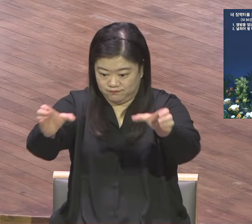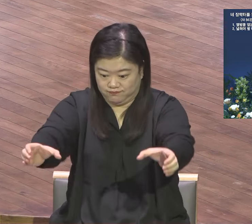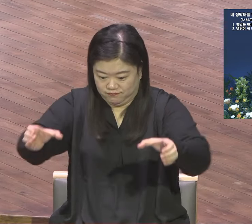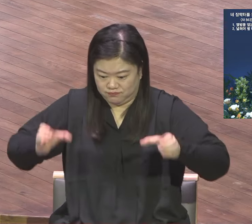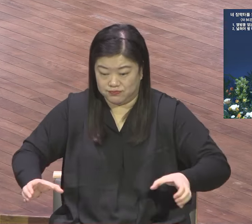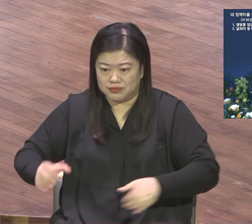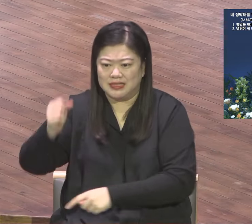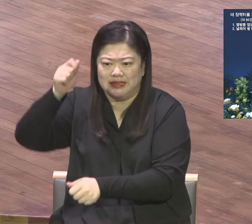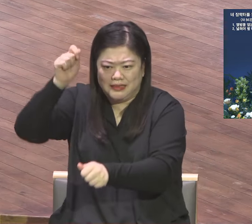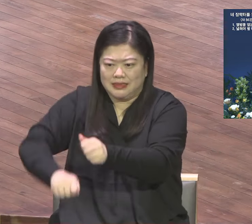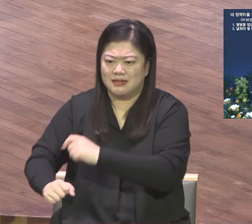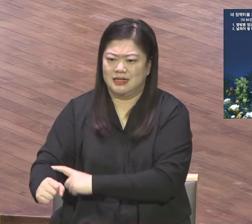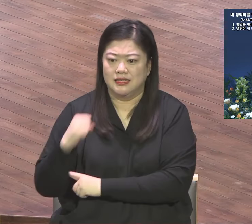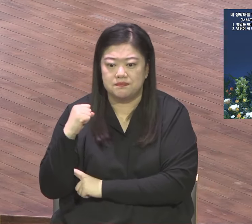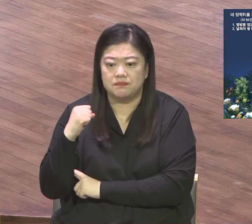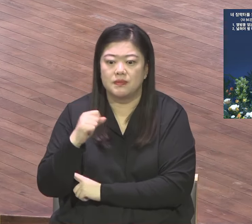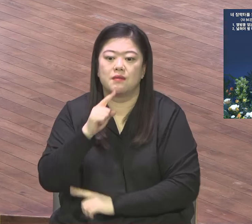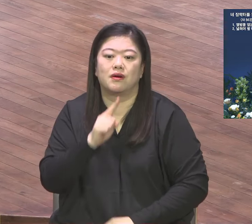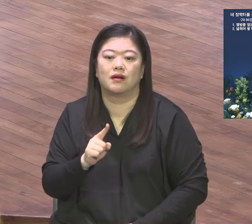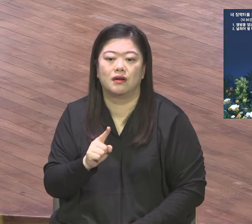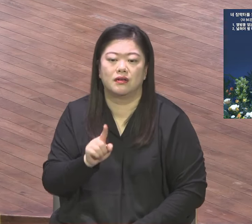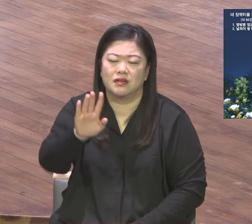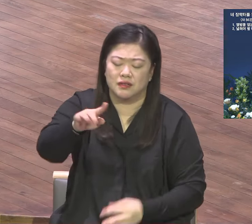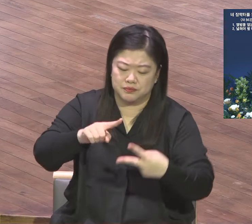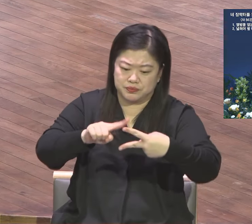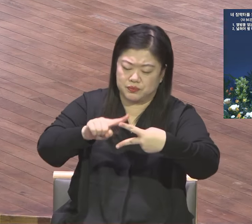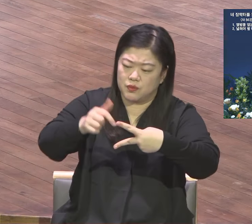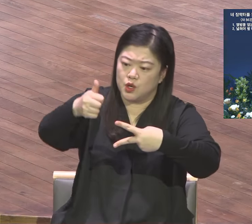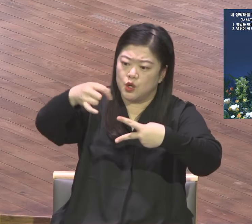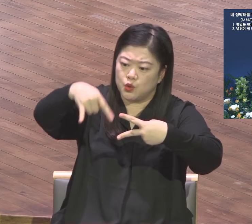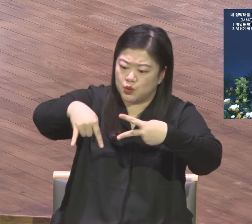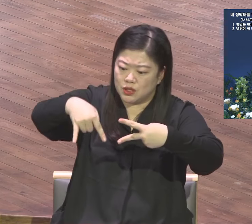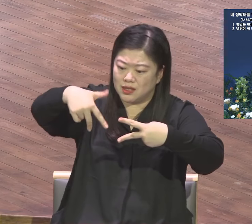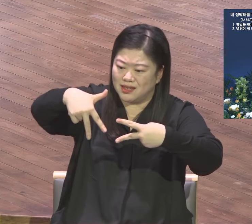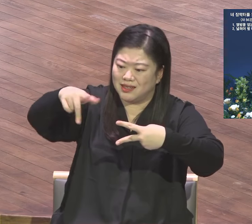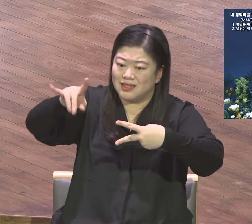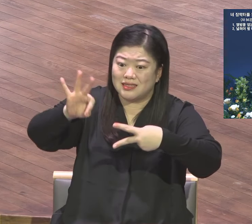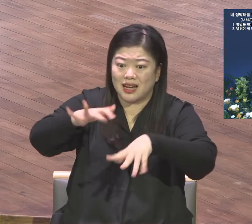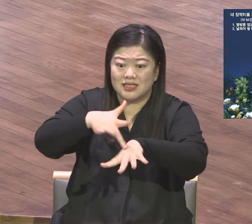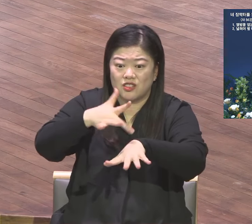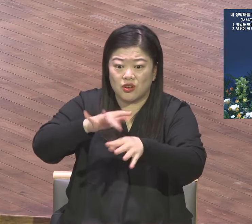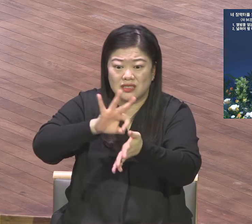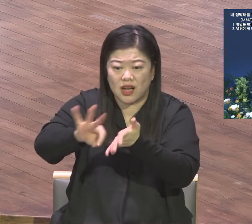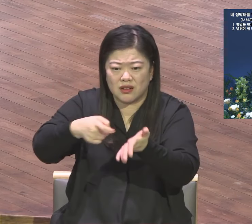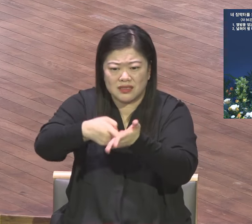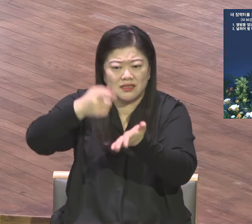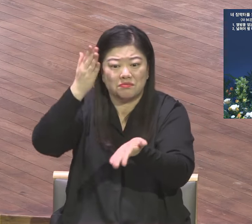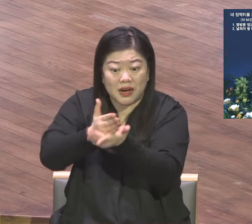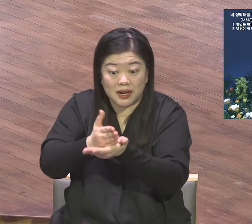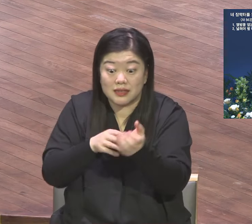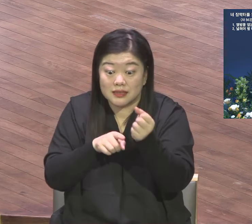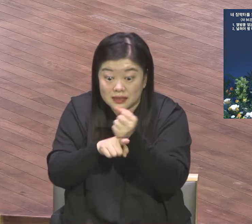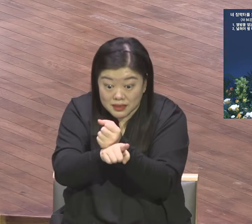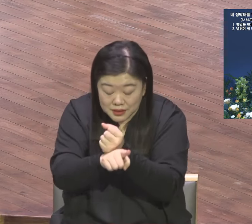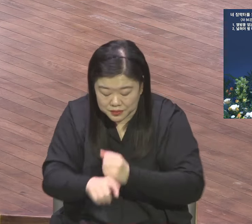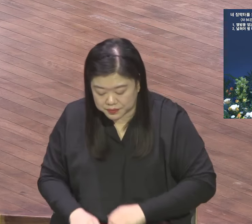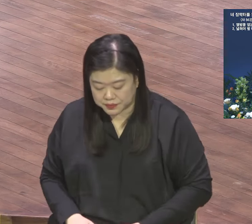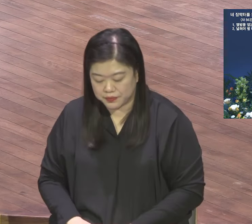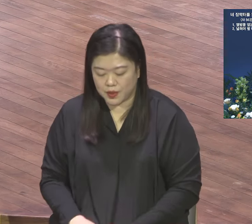너 처소의 휘장을 아끼지 말고 널리 펴라는 것은요 2, 3, 7 선교를 위해서 시간이나 물질이나 내가